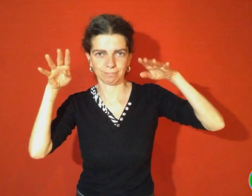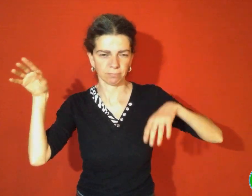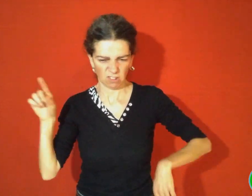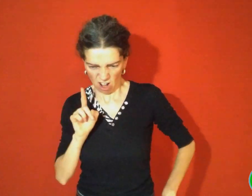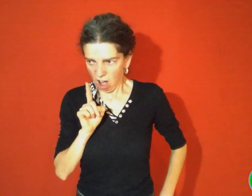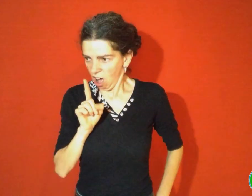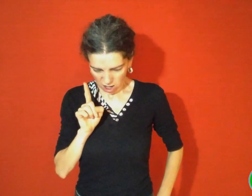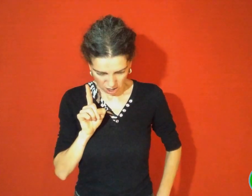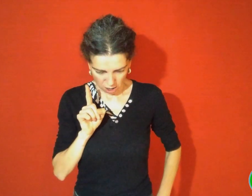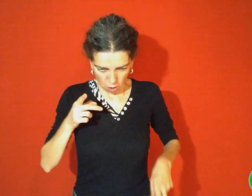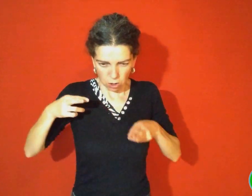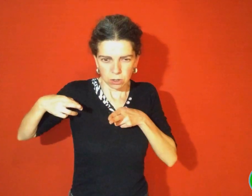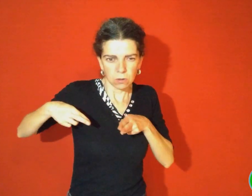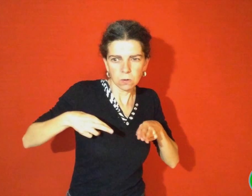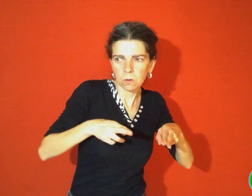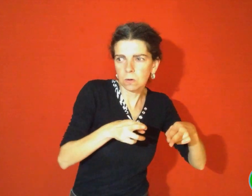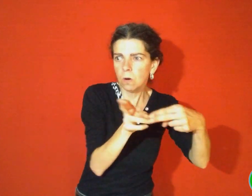Cachée derrière quelques rochers bordant le chemin,